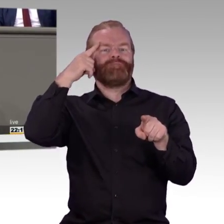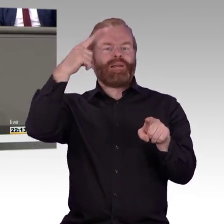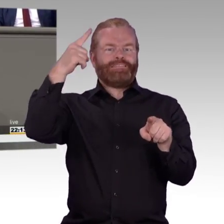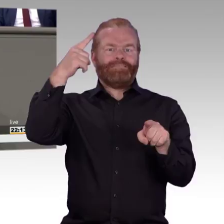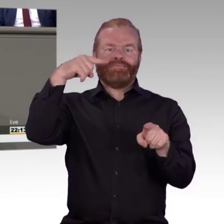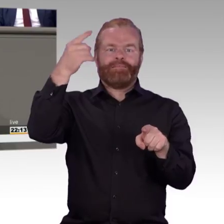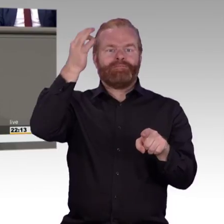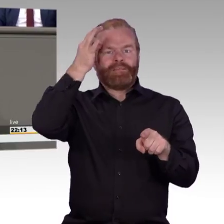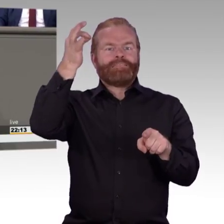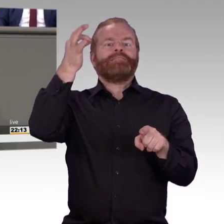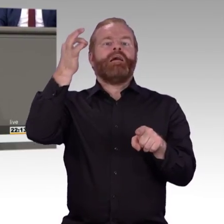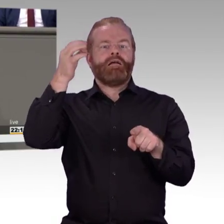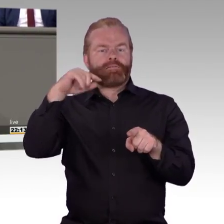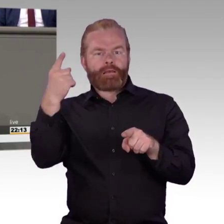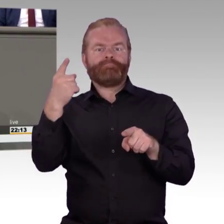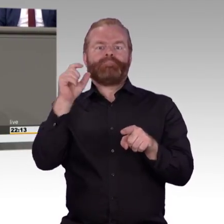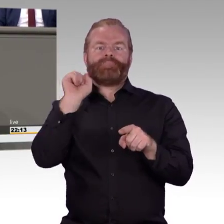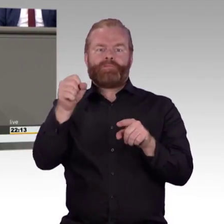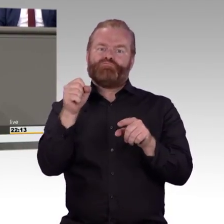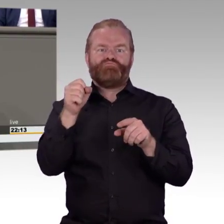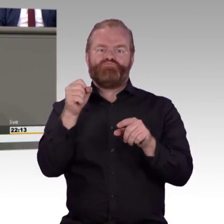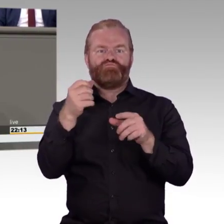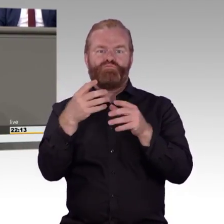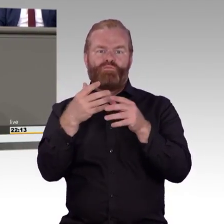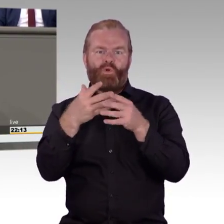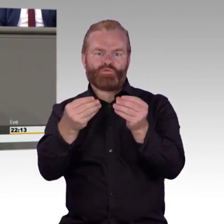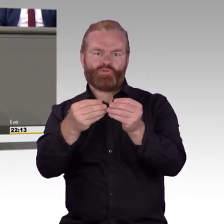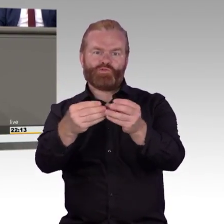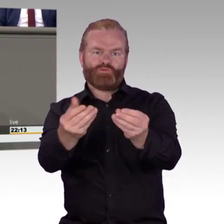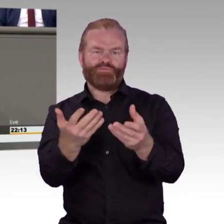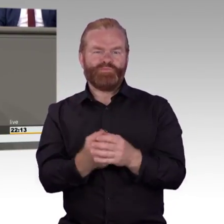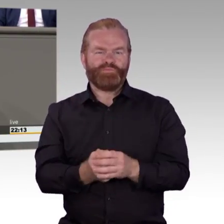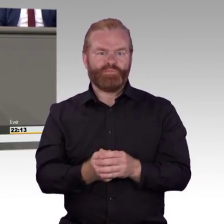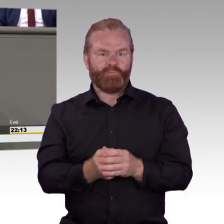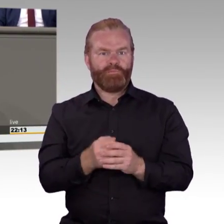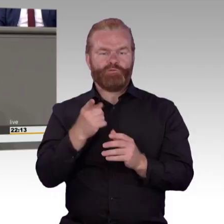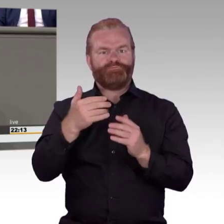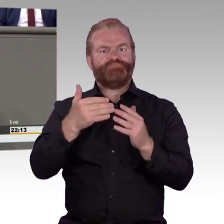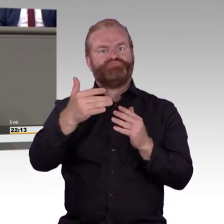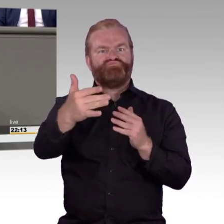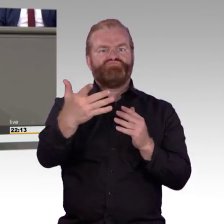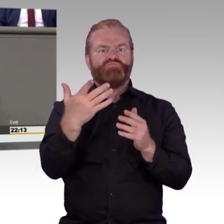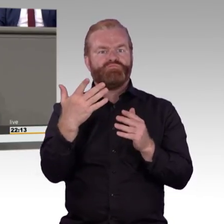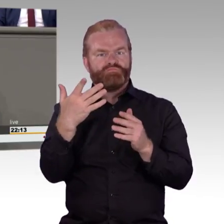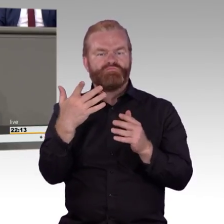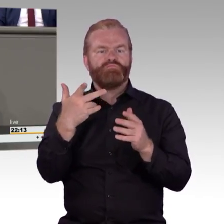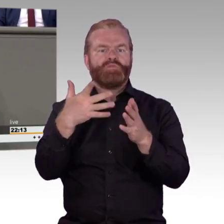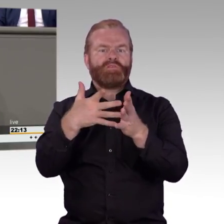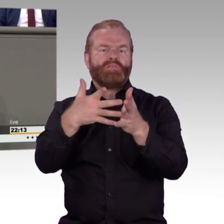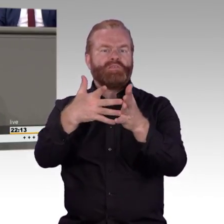barrierefreie Gestaltung kräftig voranbringen. Zu guter Letzt stärken wir das Stichtungsverfahren, durch das Einzelne wie auch Verbände ihre